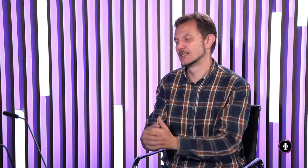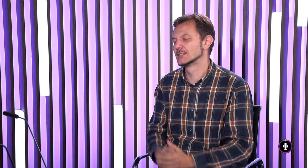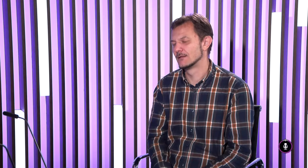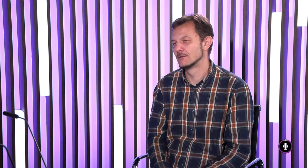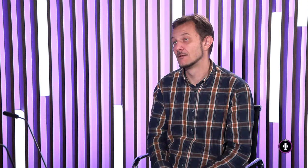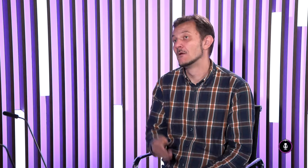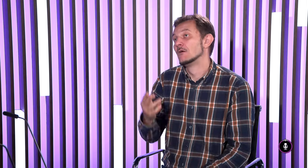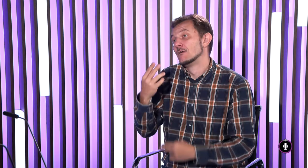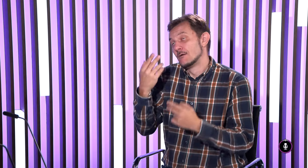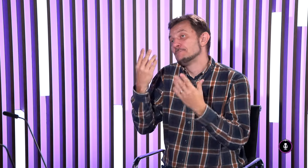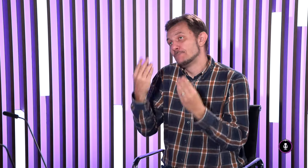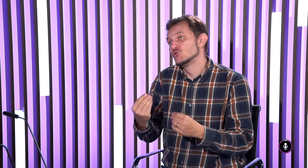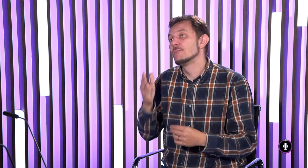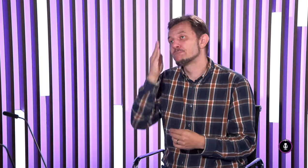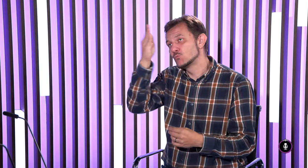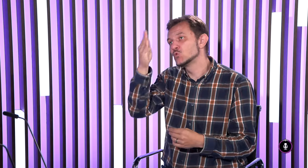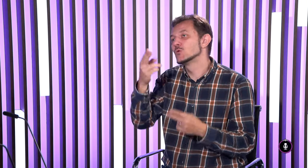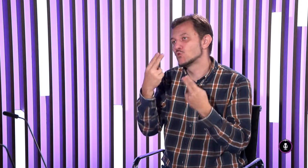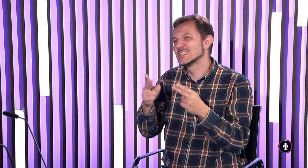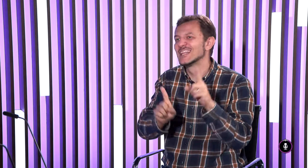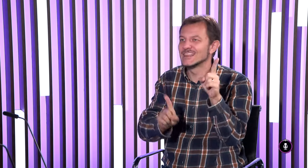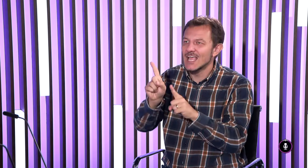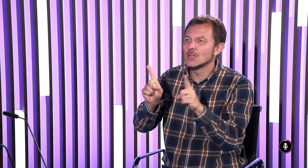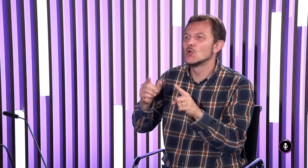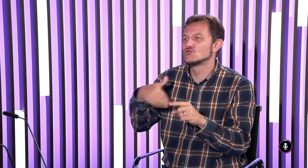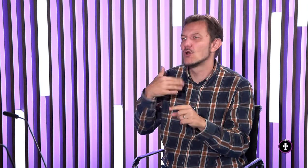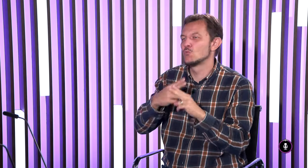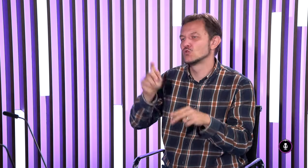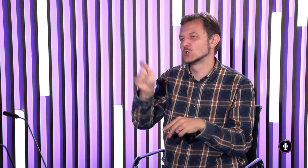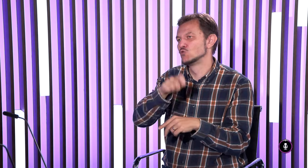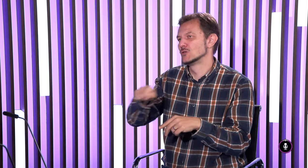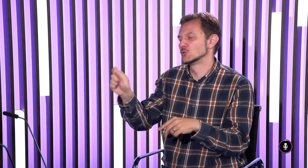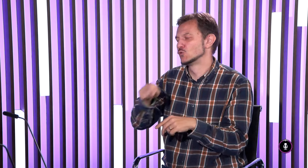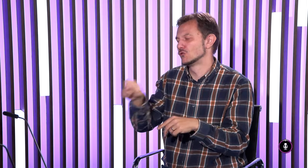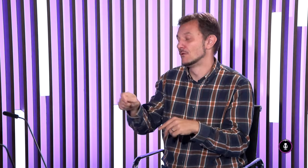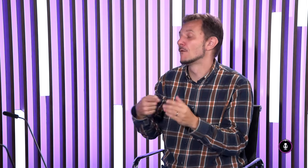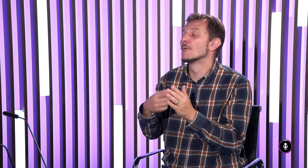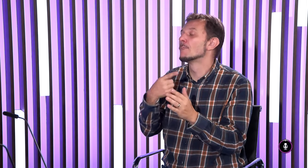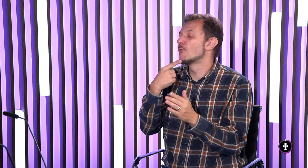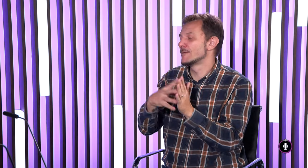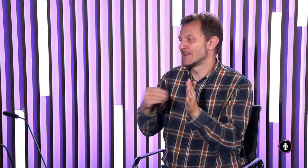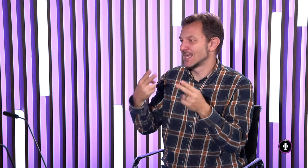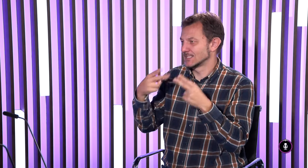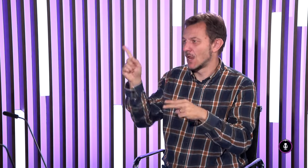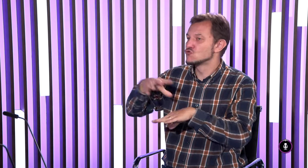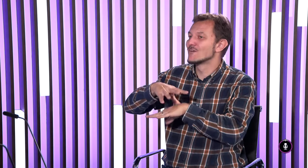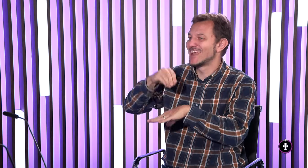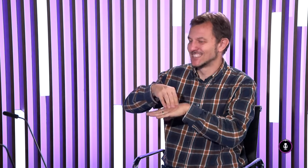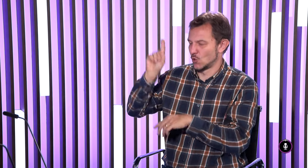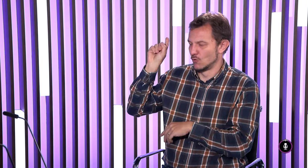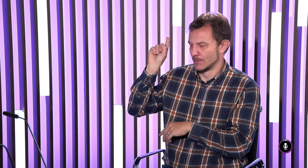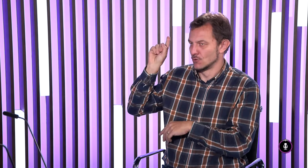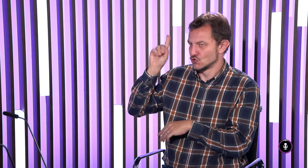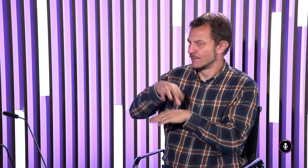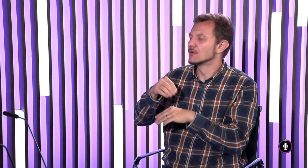v menšom množstve počítam v budúcnosti sa môže stať že niektoré školy budú zrušené tieto poviem